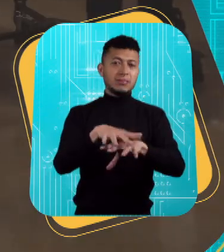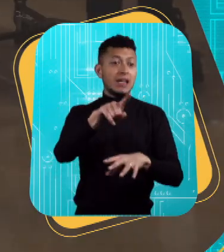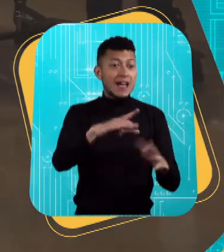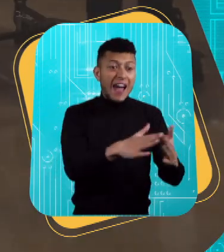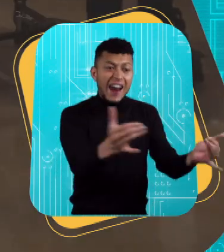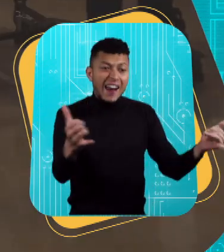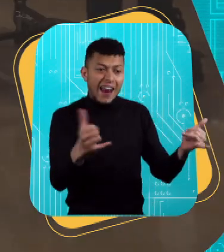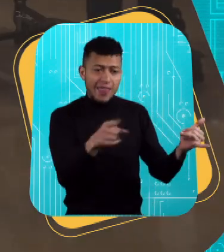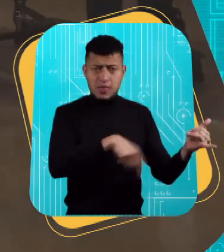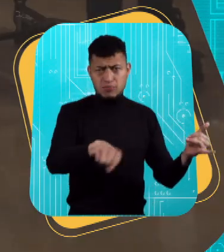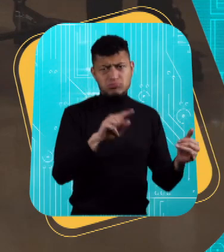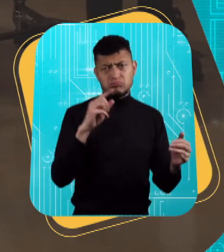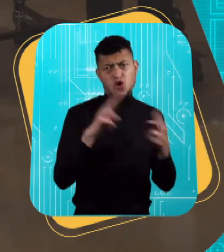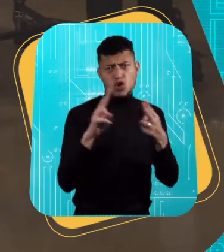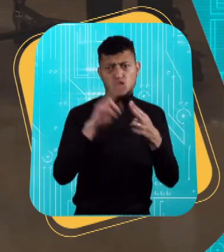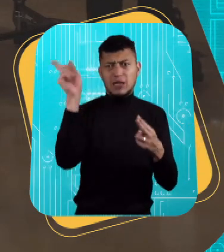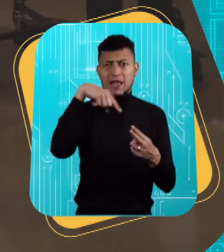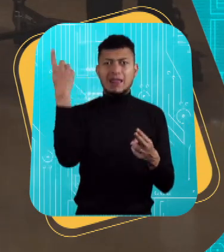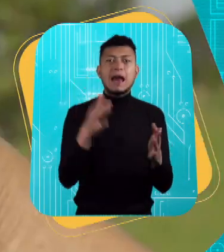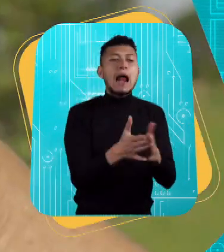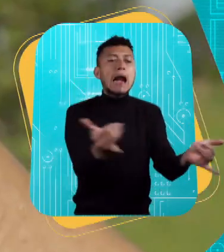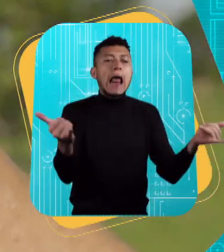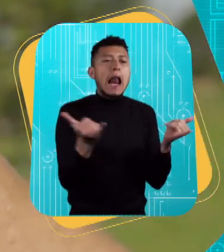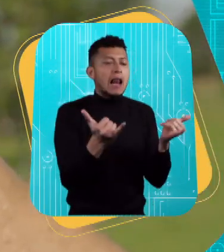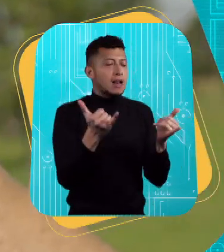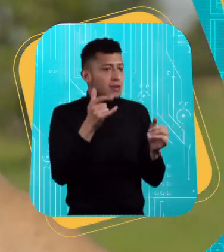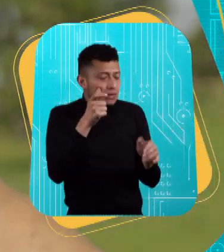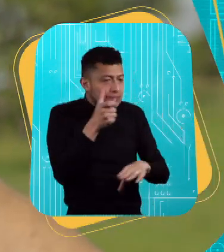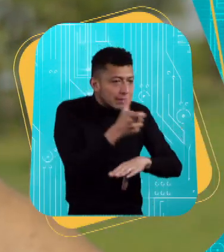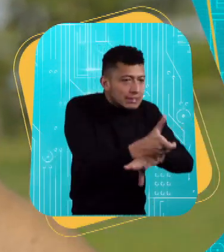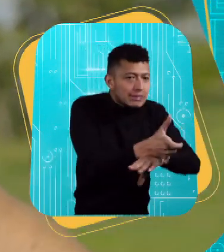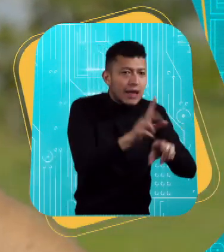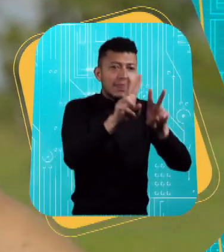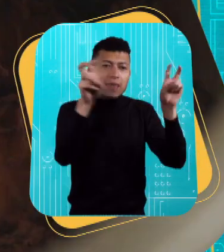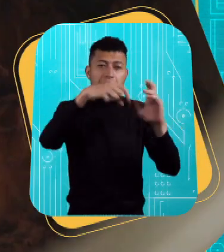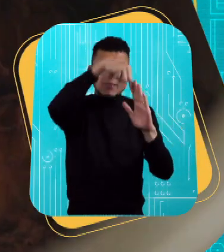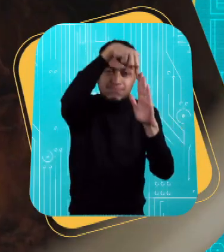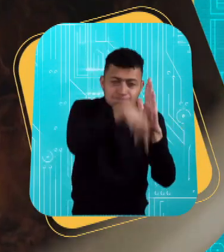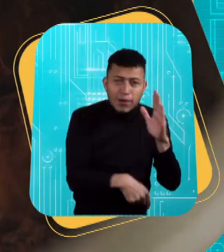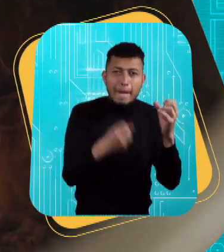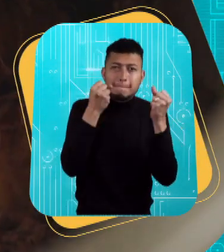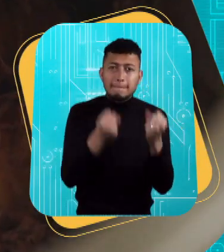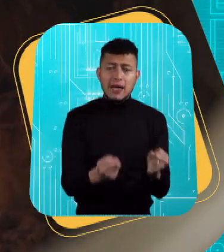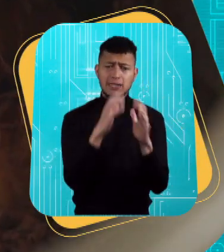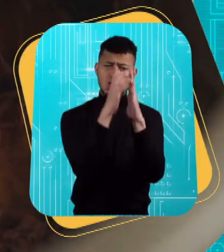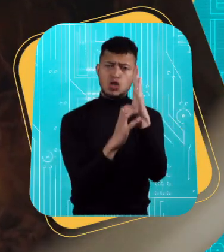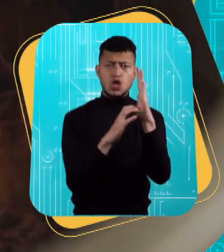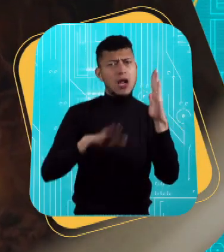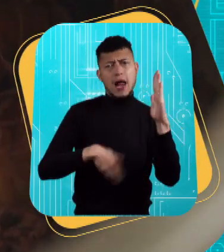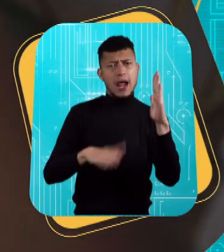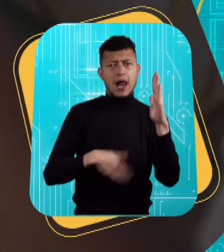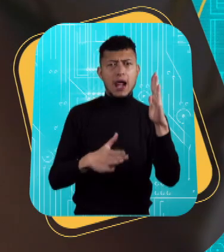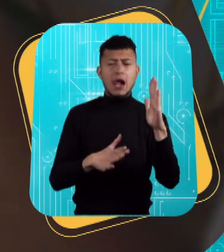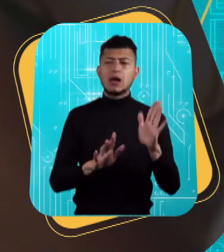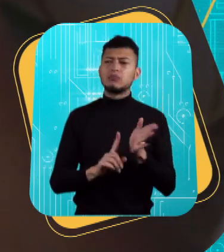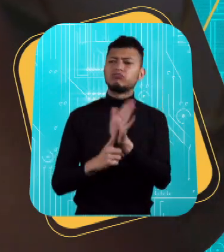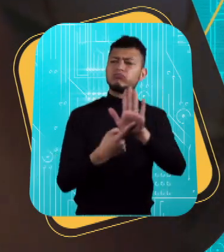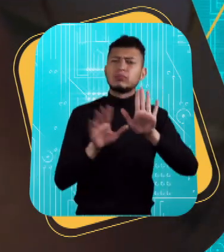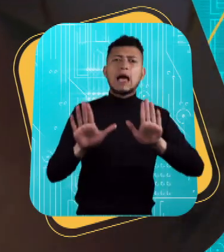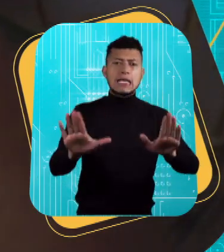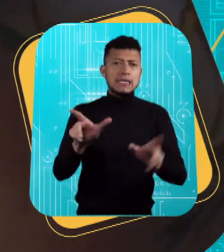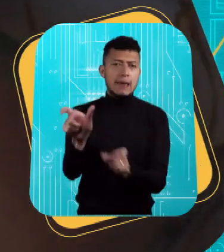la tele-realidad, también conocida como reality show, es un acercamiento mucho más extremo de la temática presentada, sin guión.